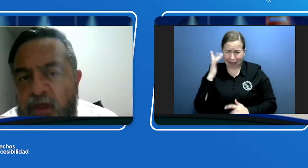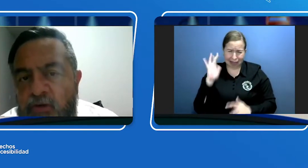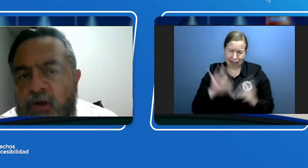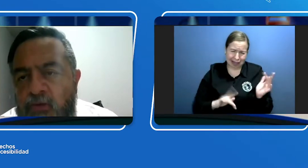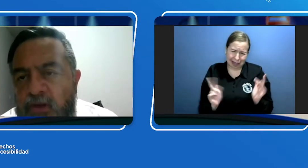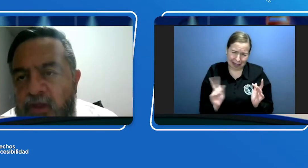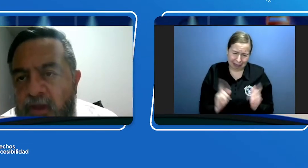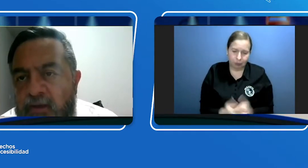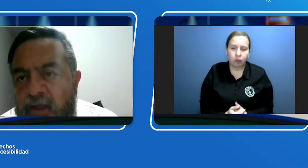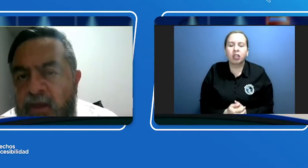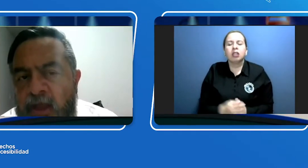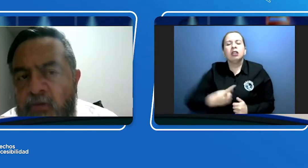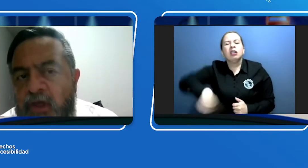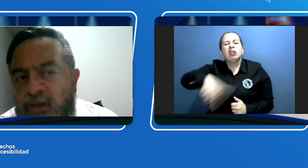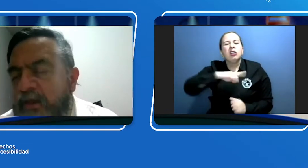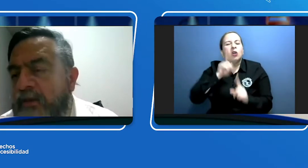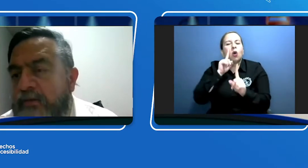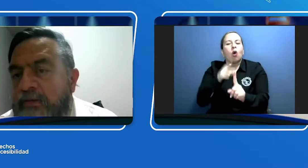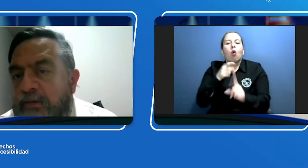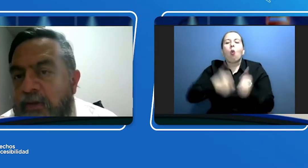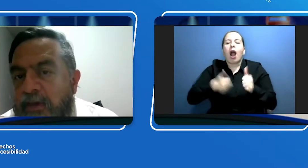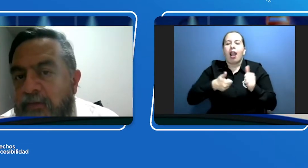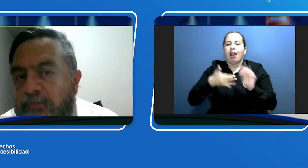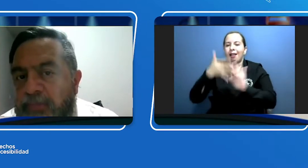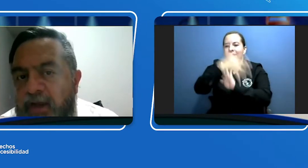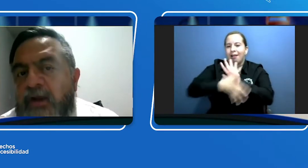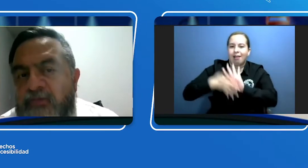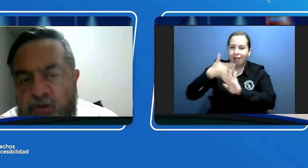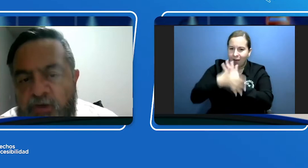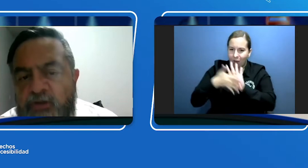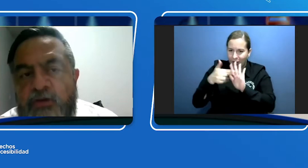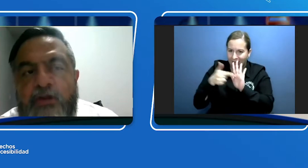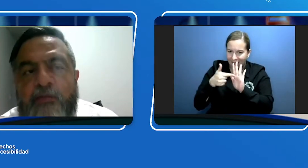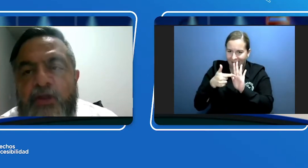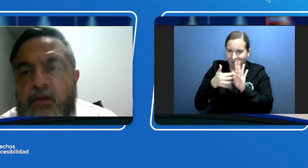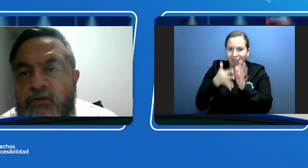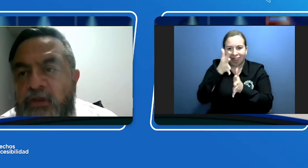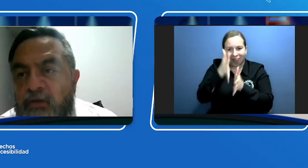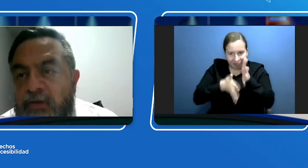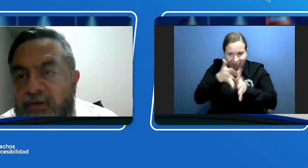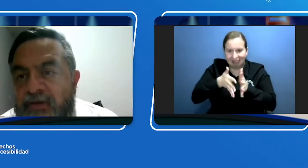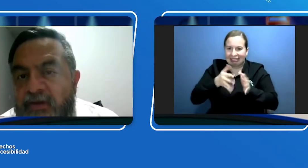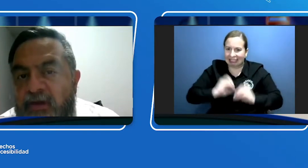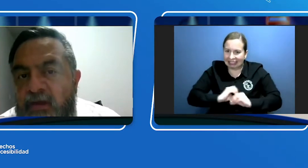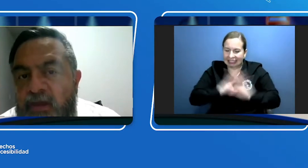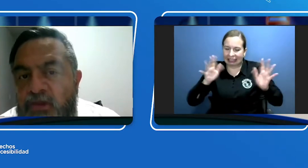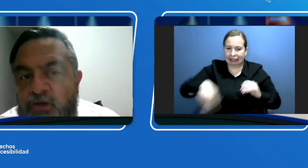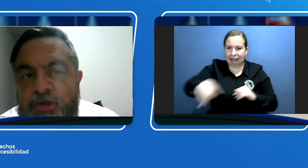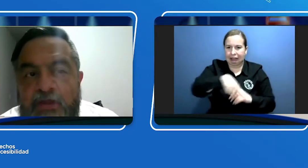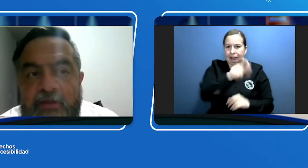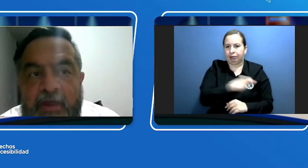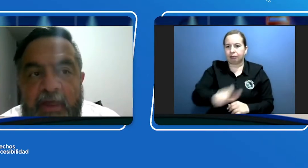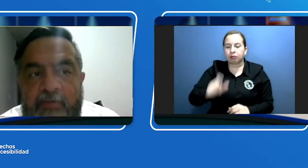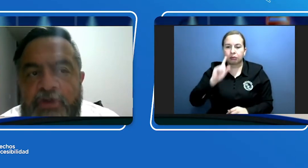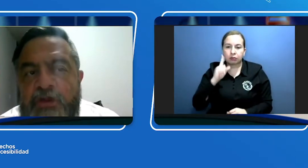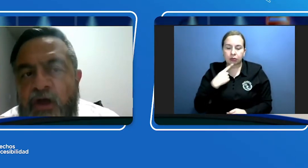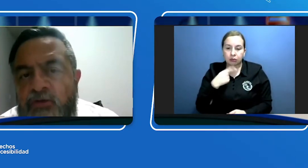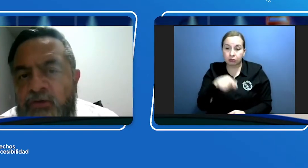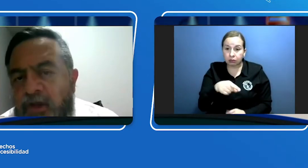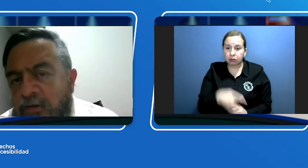una encuesta en lengua de señas para las personas con discapacidad auditiva. Entonces, hemos estado en un trabajo